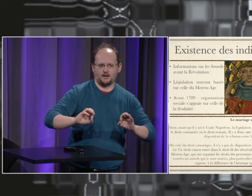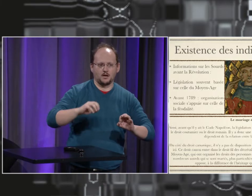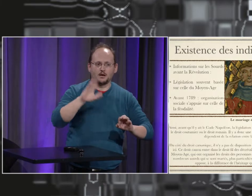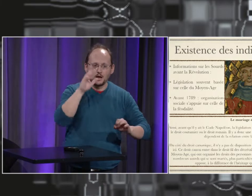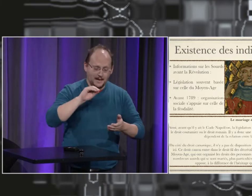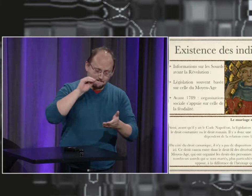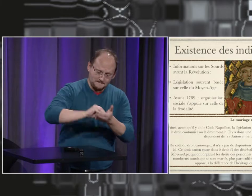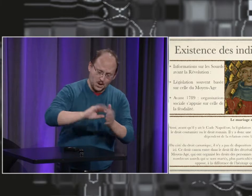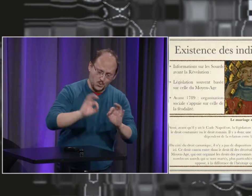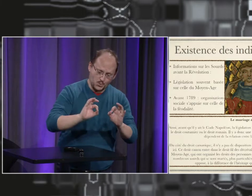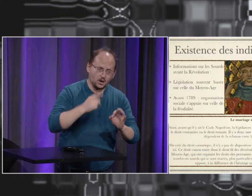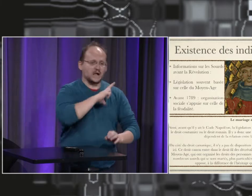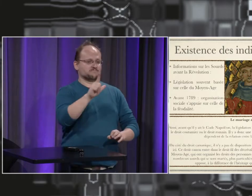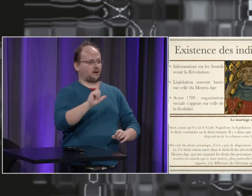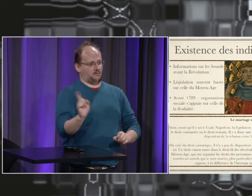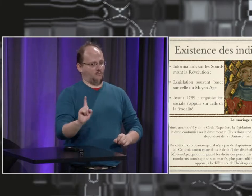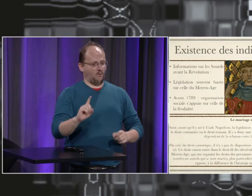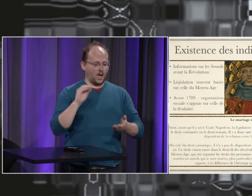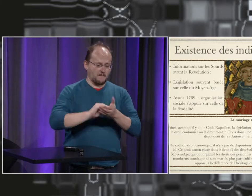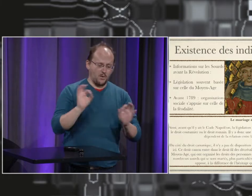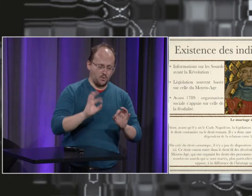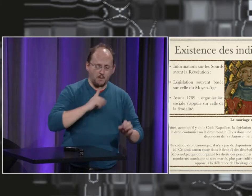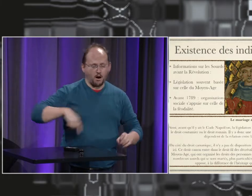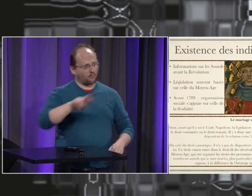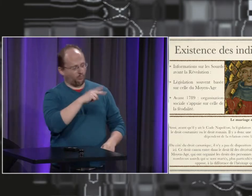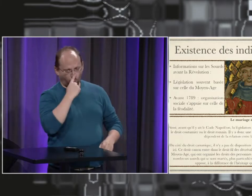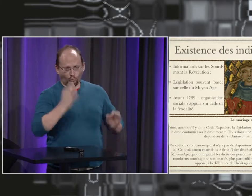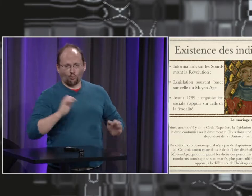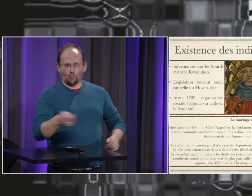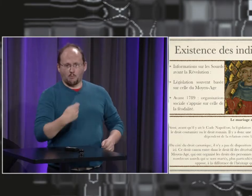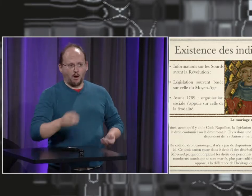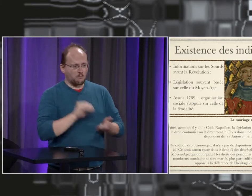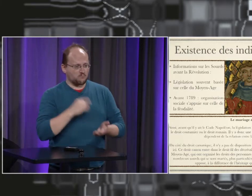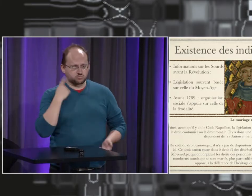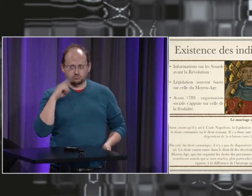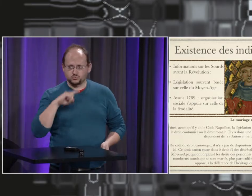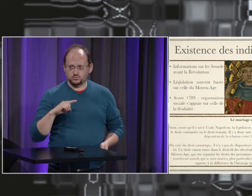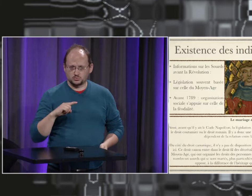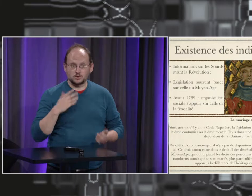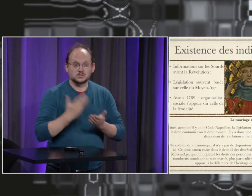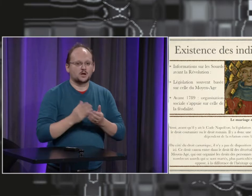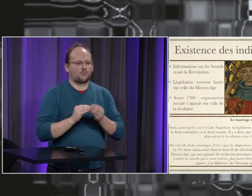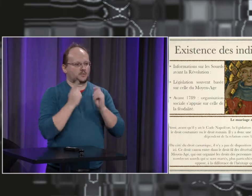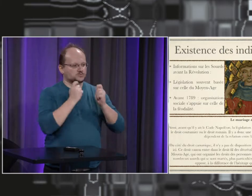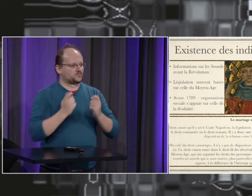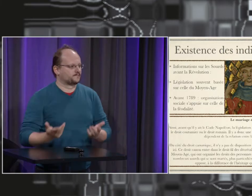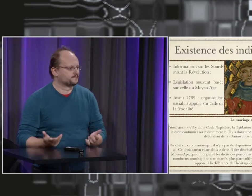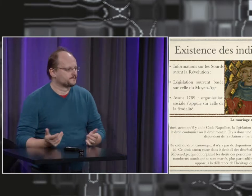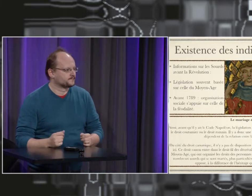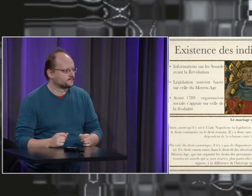On parle de sourds, il n a pas de traces. Ça ne veut pas dire que quand il n a pas de traces que ça n'existe pas. Non, parce qu'à l'époque, on avait l